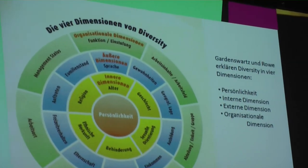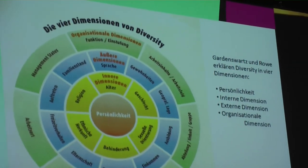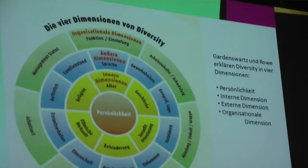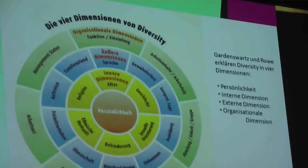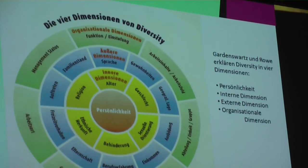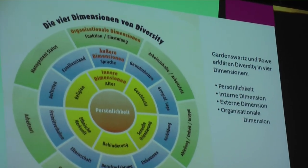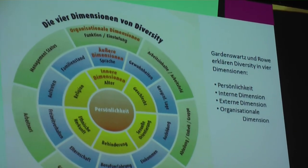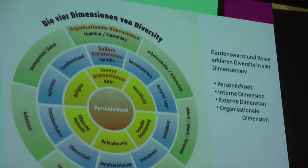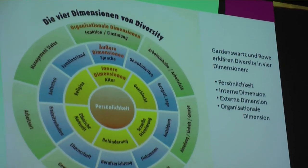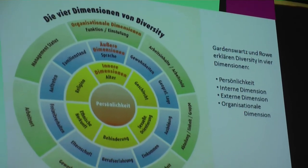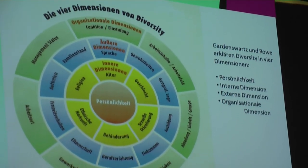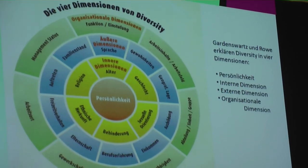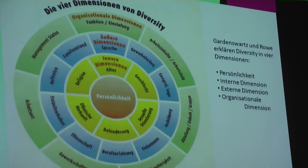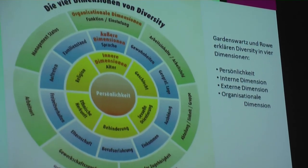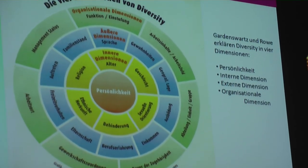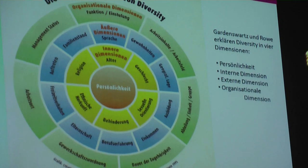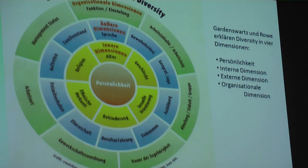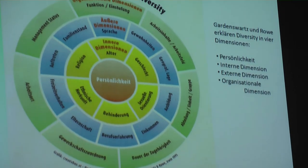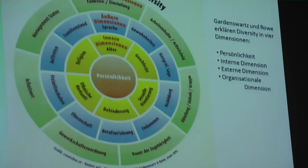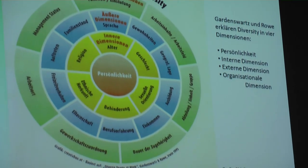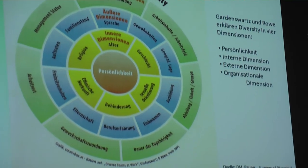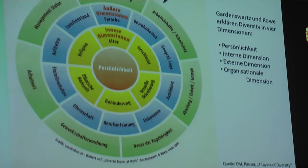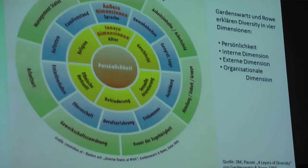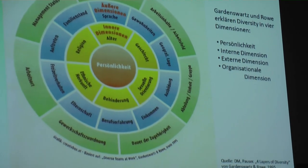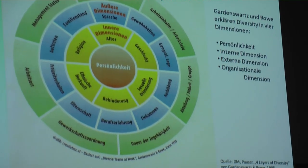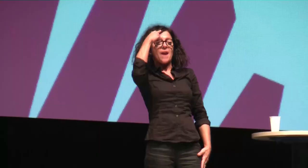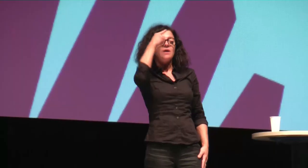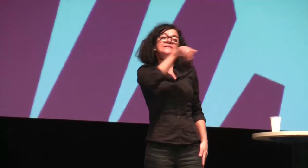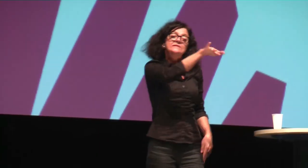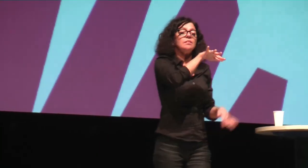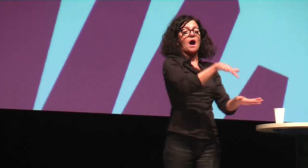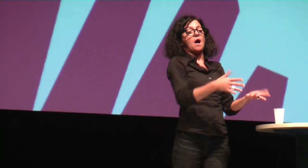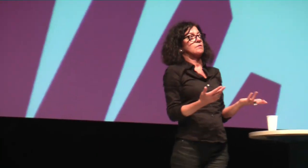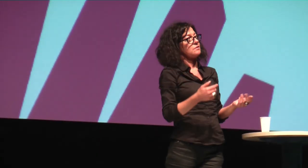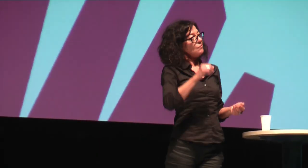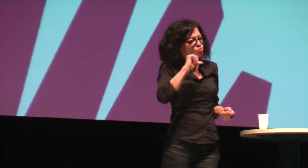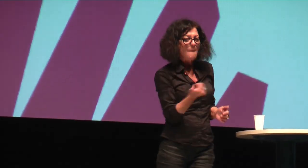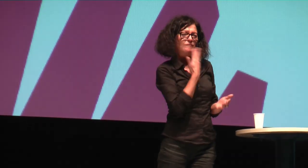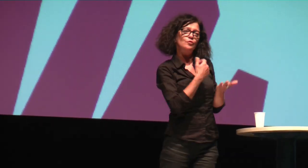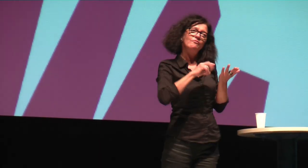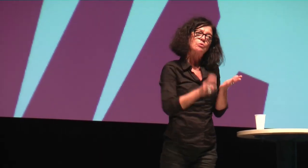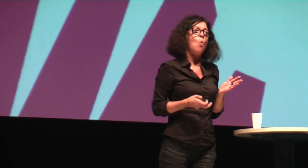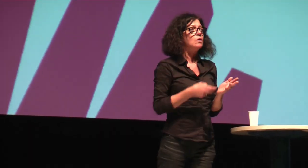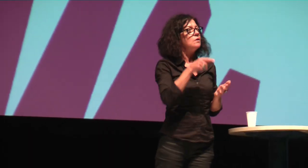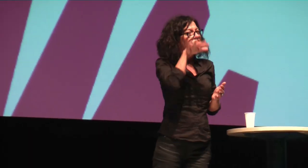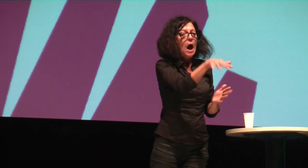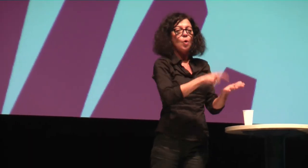Bei der Diversity gibt es vier Ebenen und ein Gehörloser. Ich muss dann nochmal